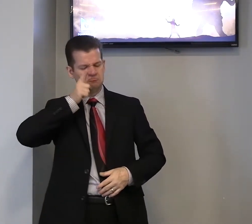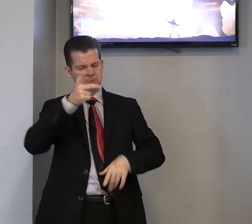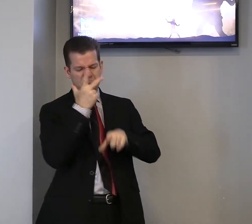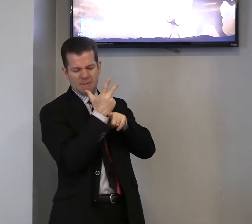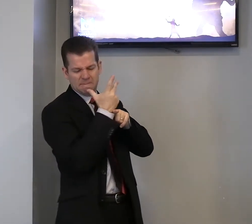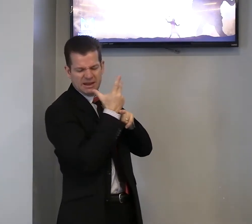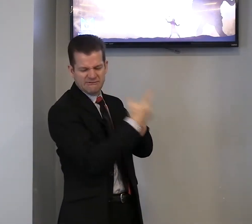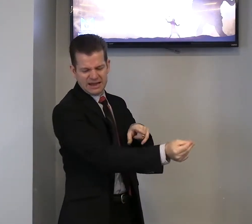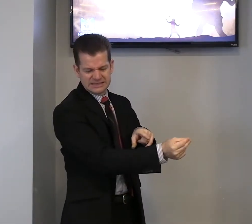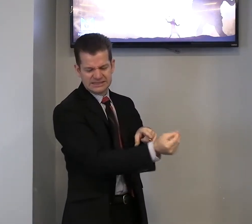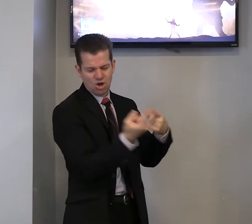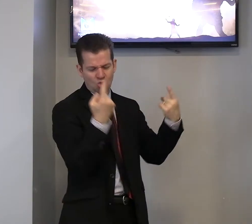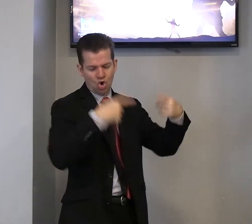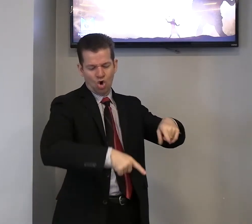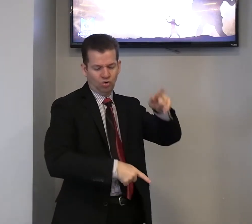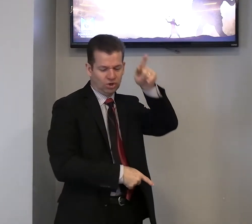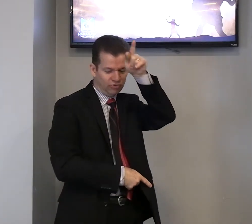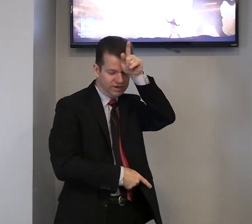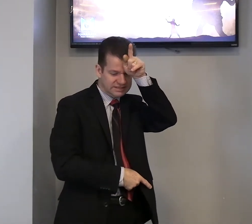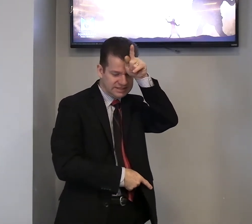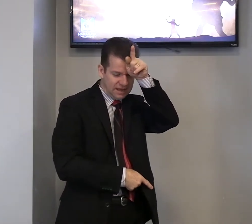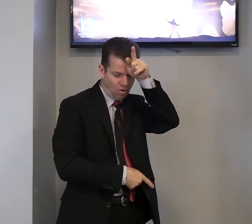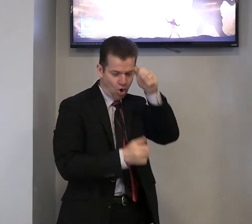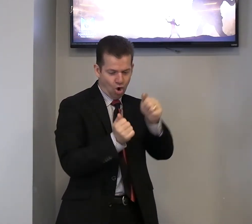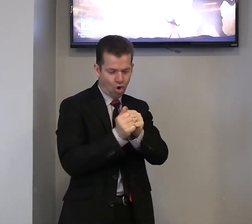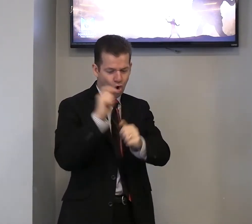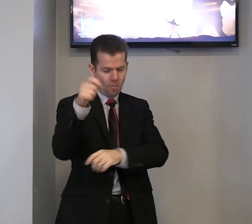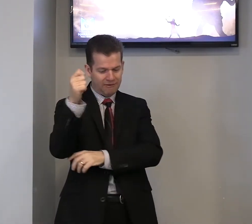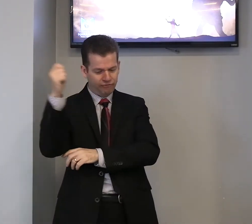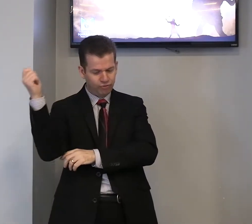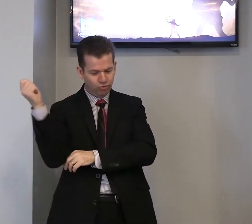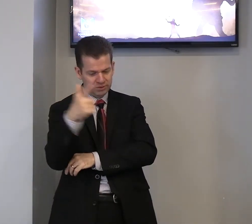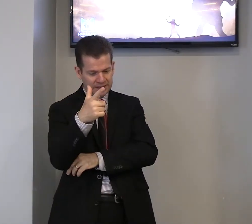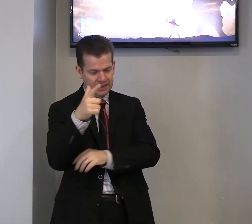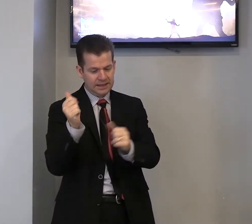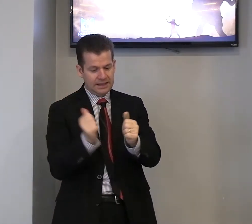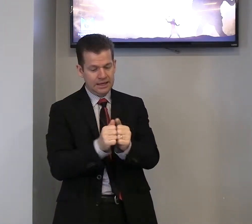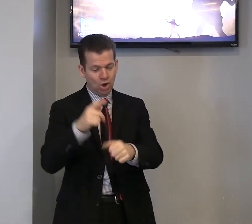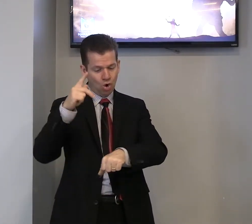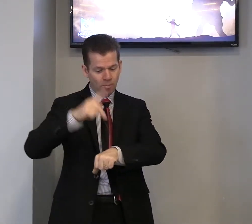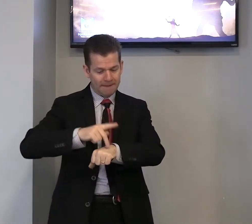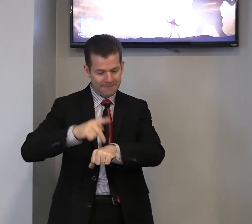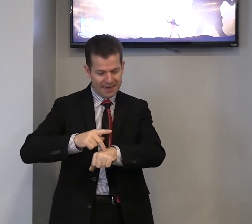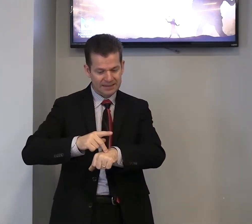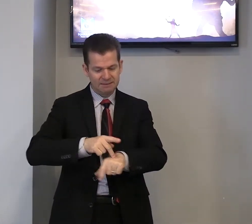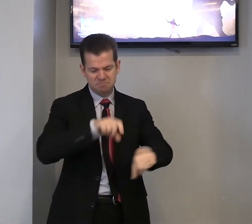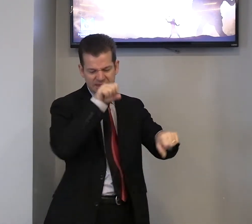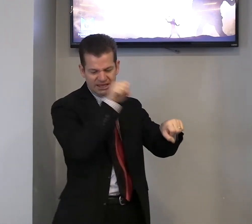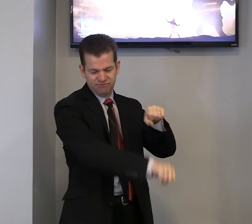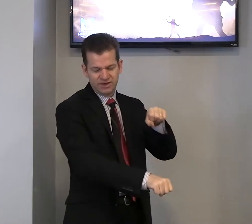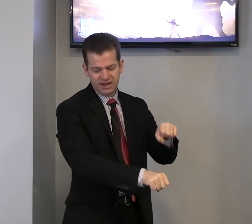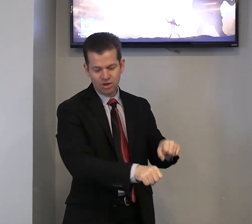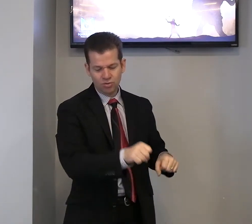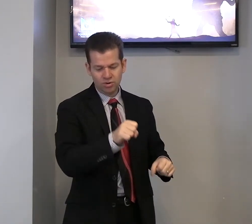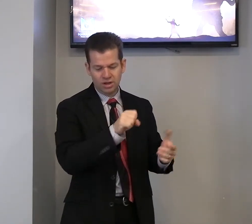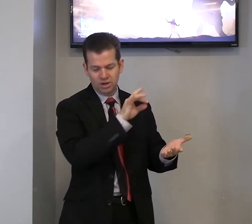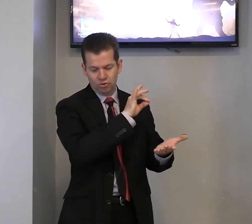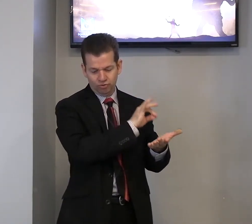prevaleceu contra o filisteu com uma funda e com uma pedra, e feriu o